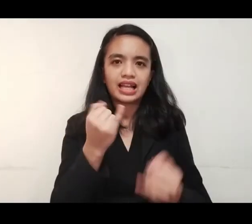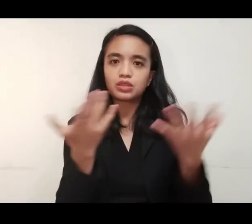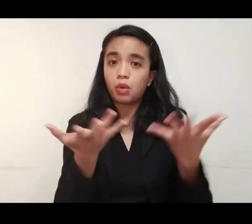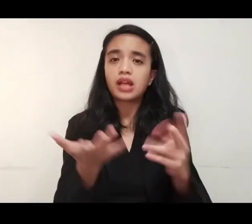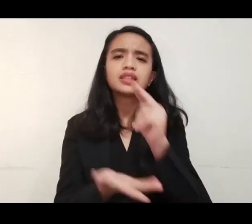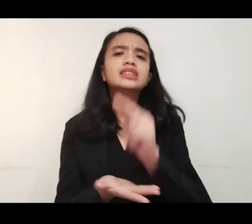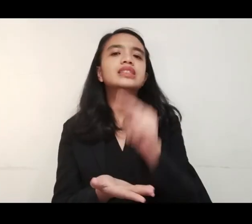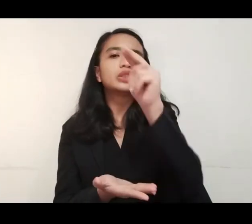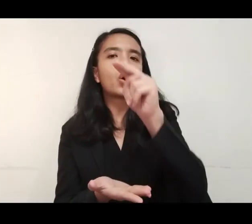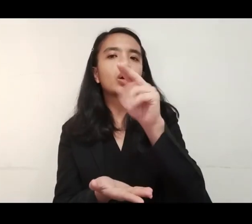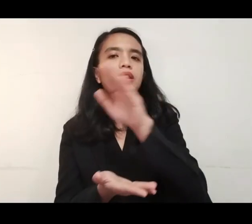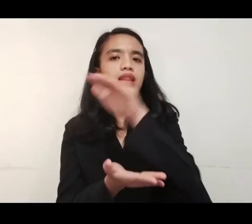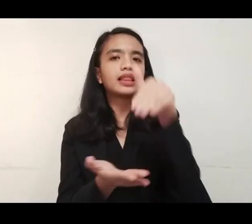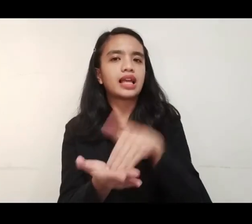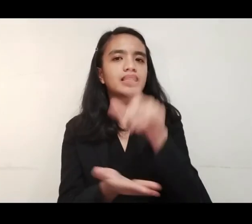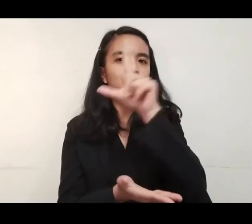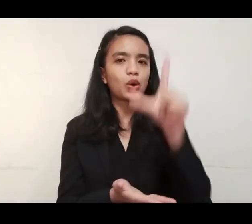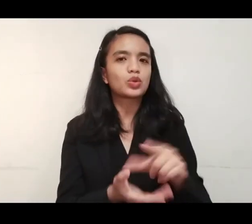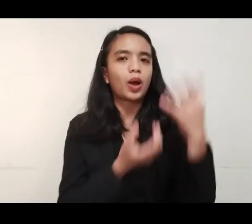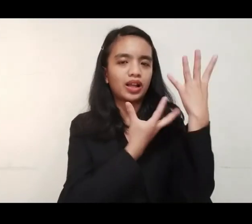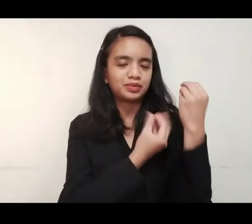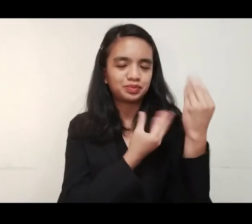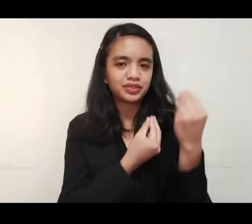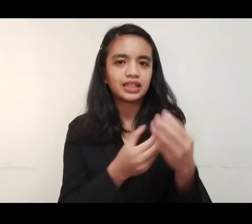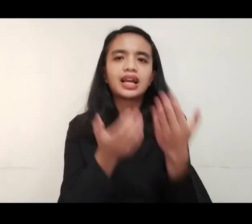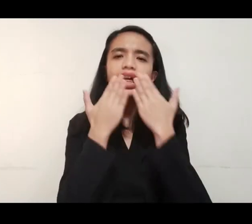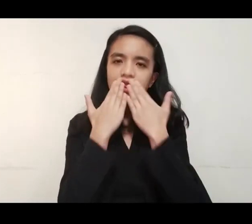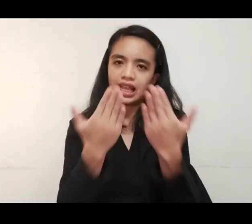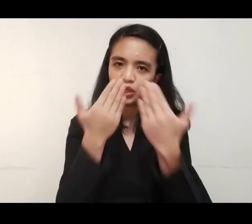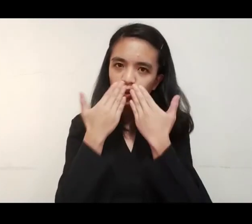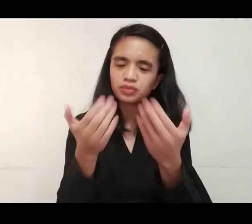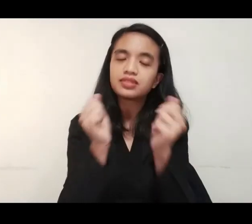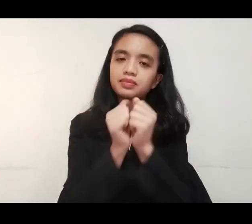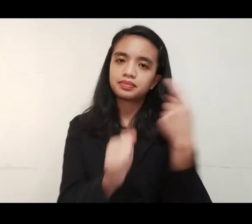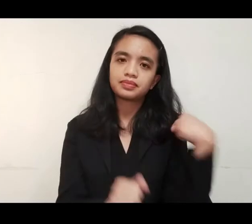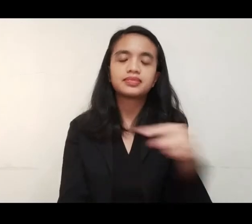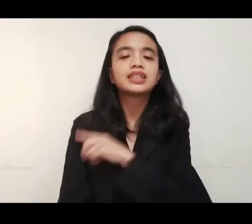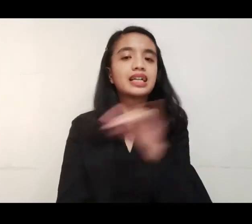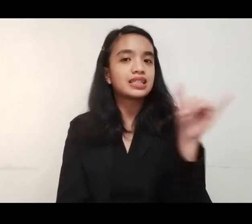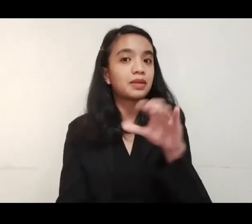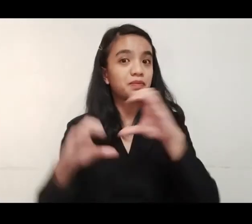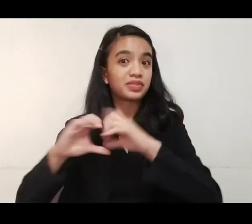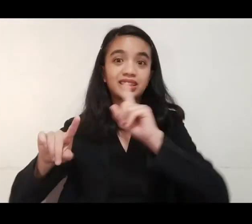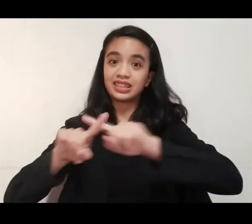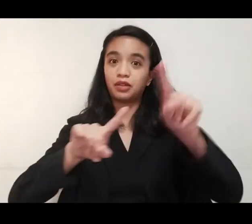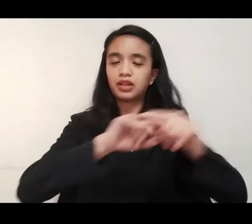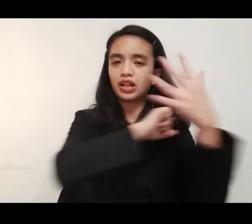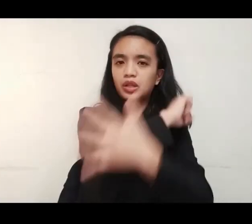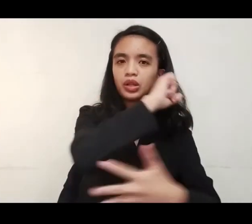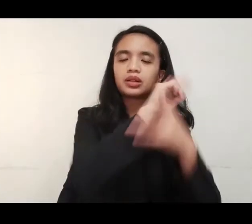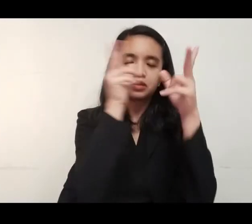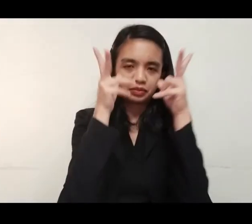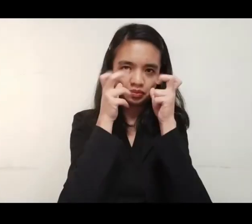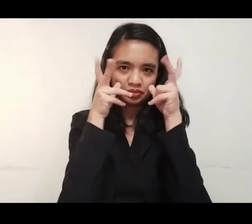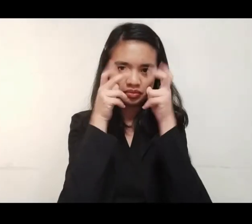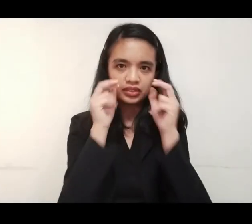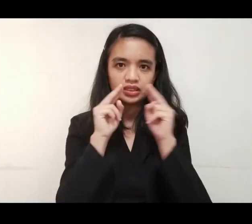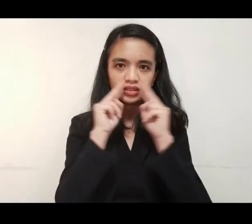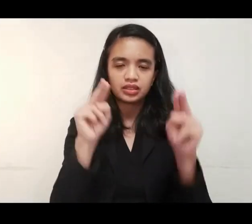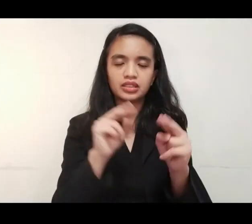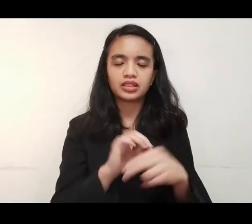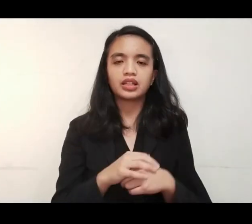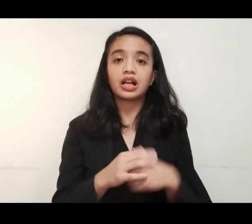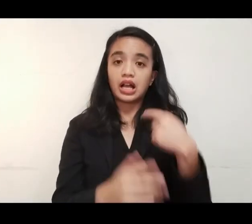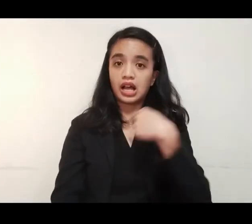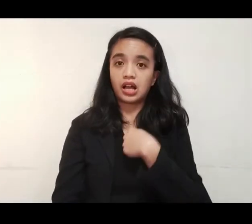yan ang mga pinakamalaki at pinakahuling balita sa Hilaga at Git ng Luzon. Maraming salamat sa pagsama sa amin pati na ang mga kapuso sa